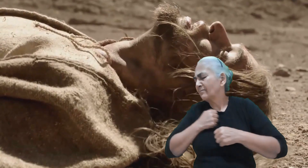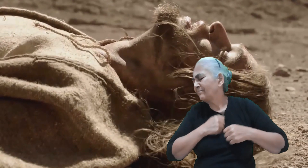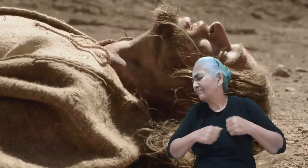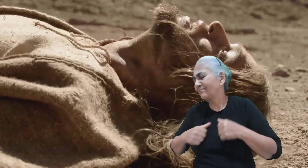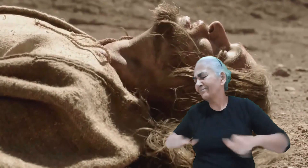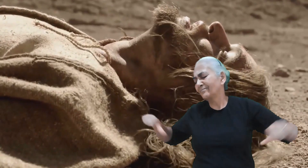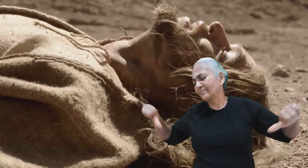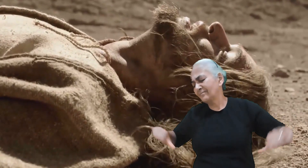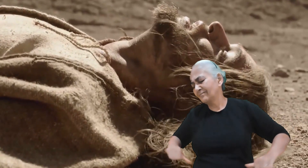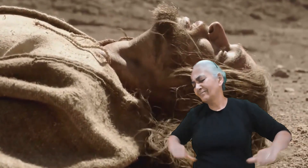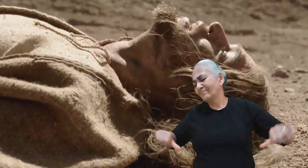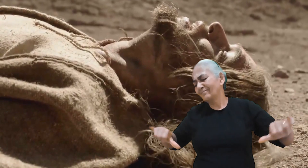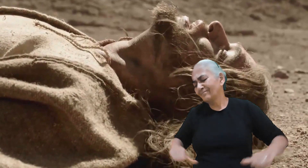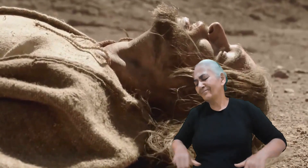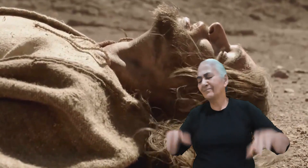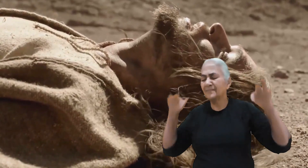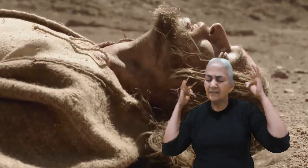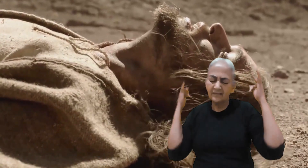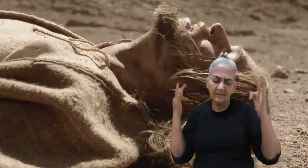lutas e dor